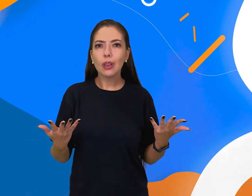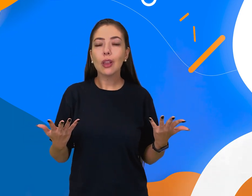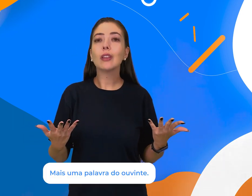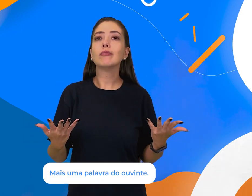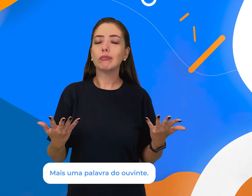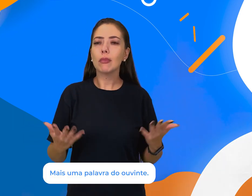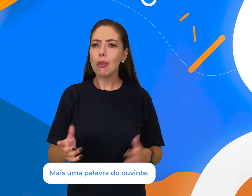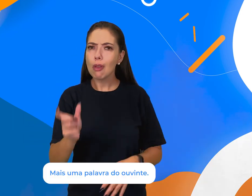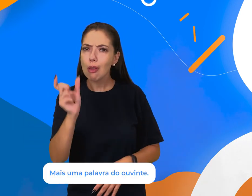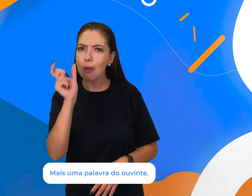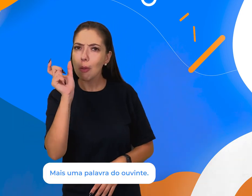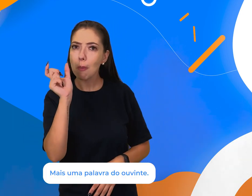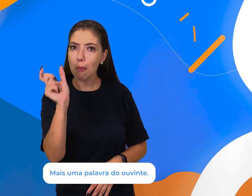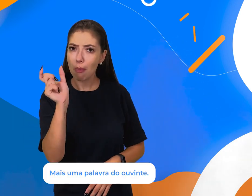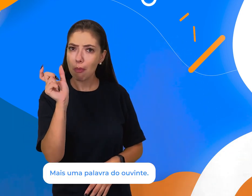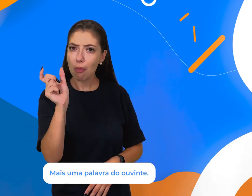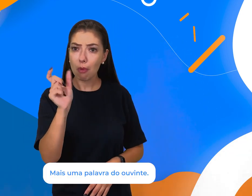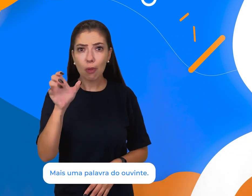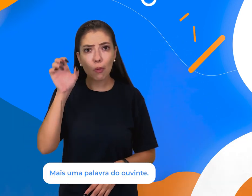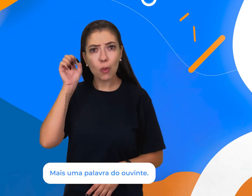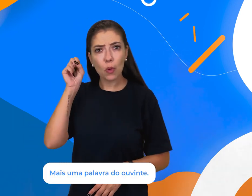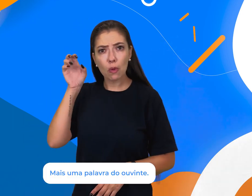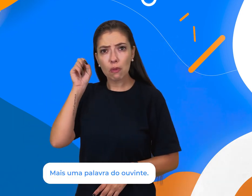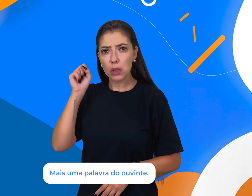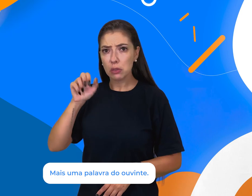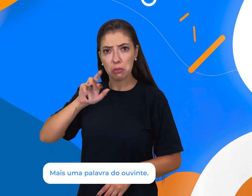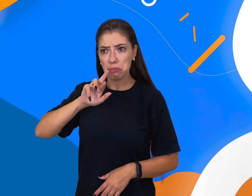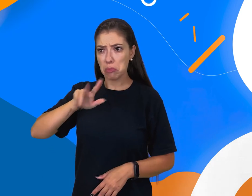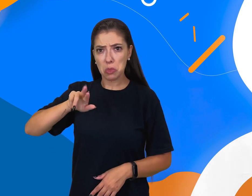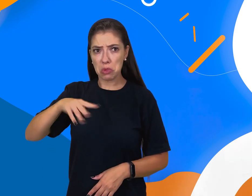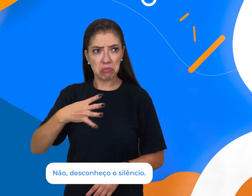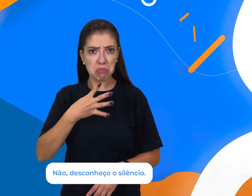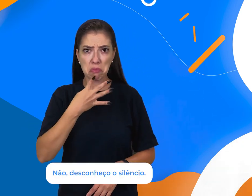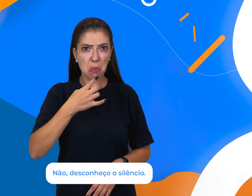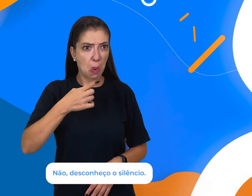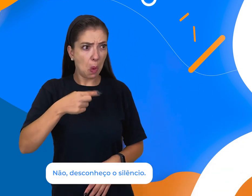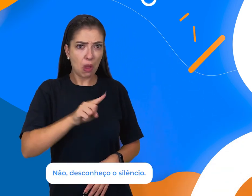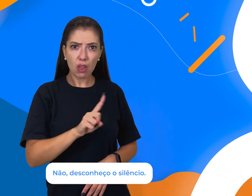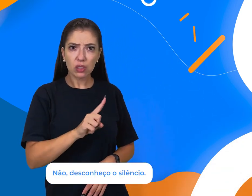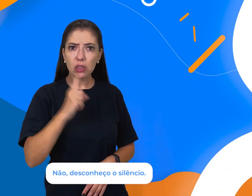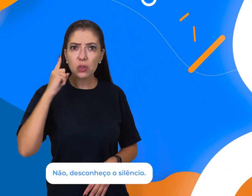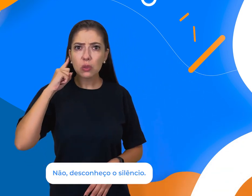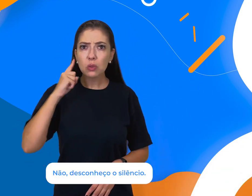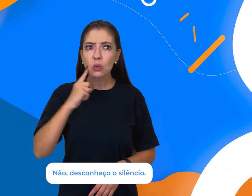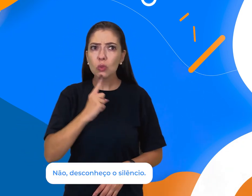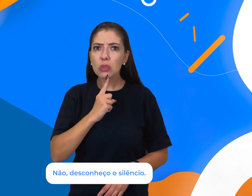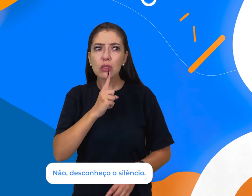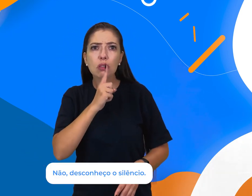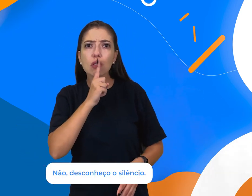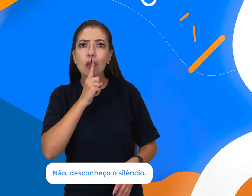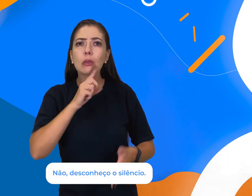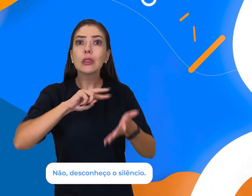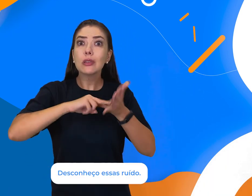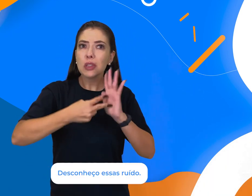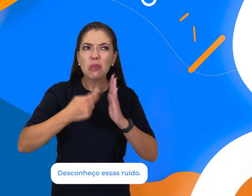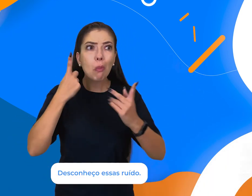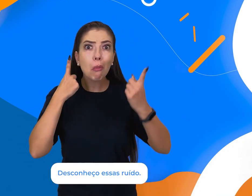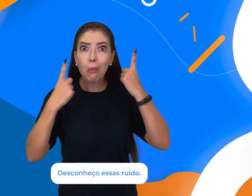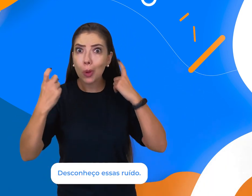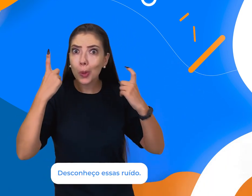Mais uma palavra do ouvinte. Não, desconheço silêncio. Desconheço